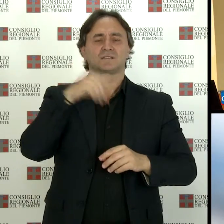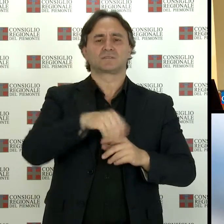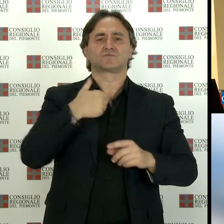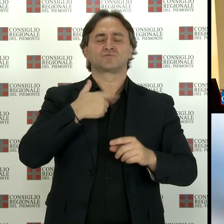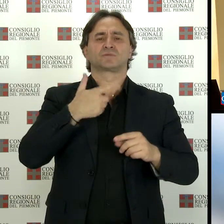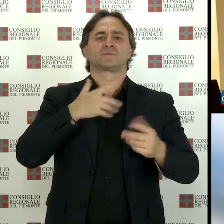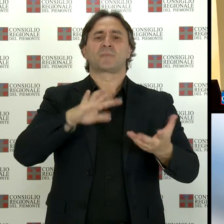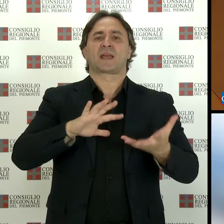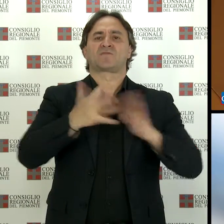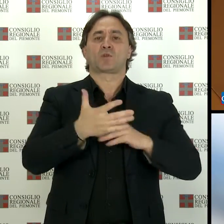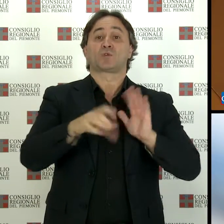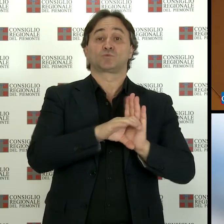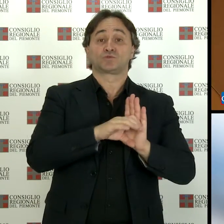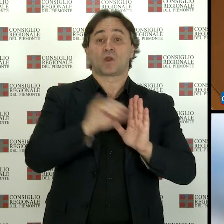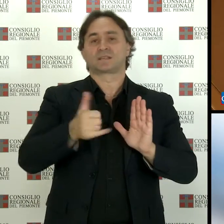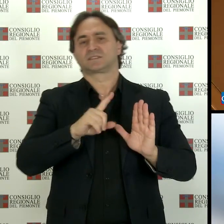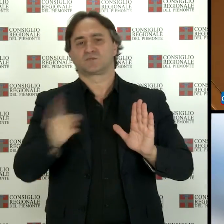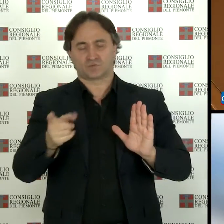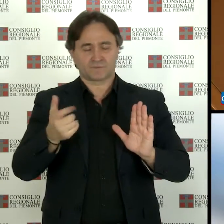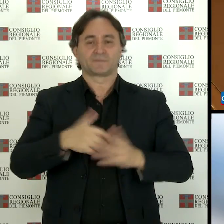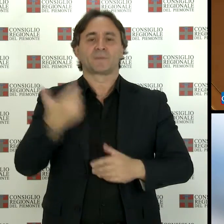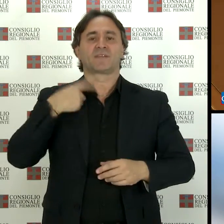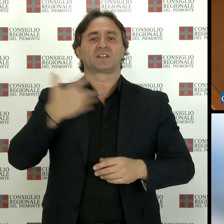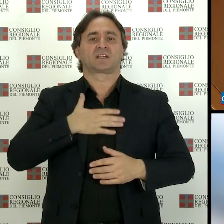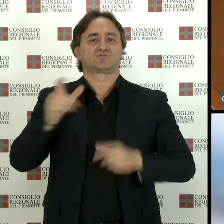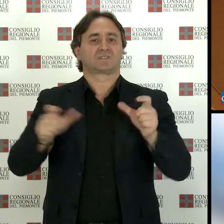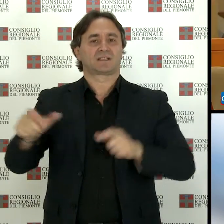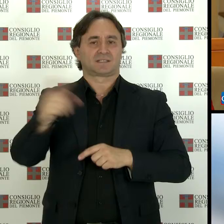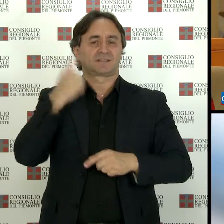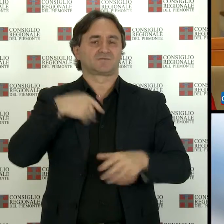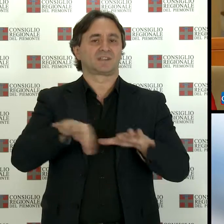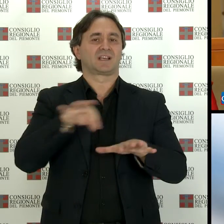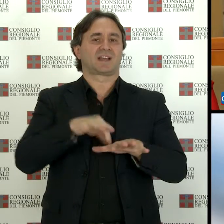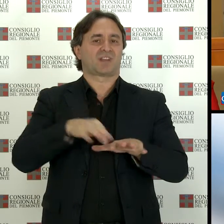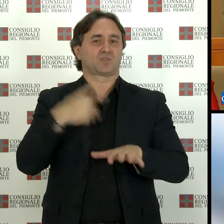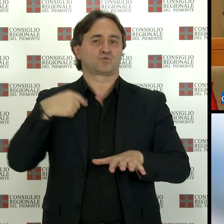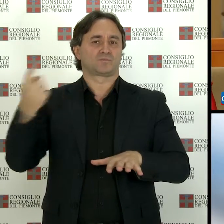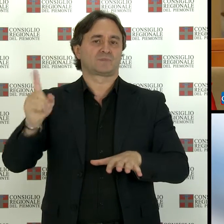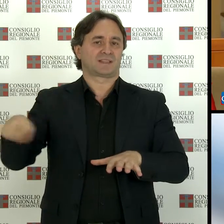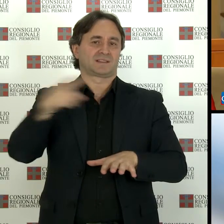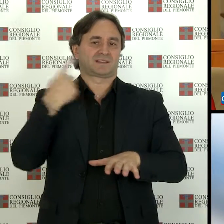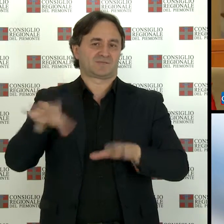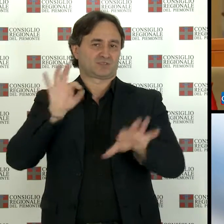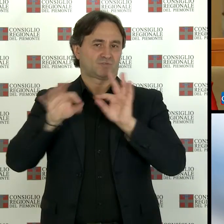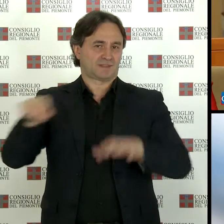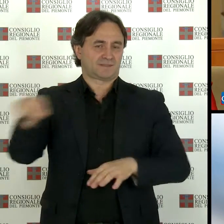costituzionale sulla quale i cittadini saranno chiamati a esprimersi con il referendum confermativo del 4 dicembre